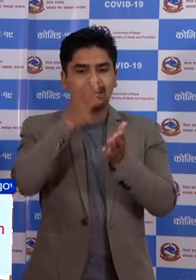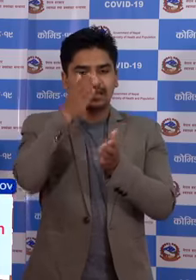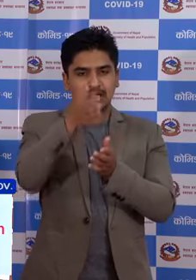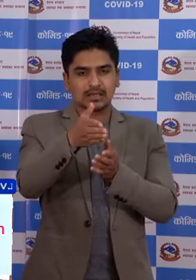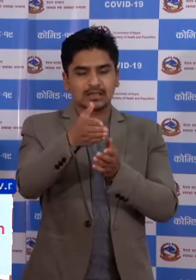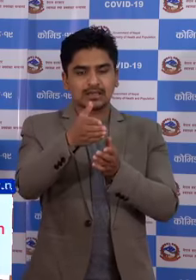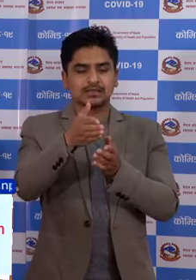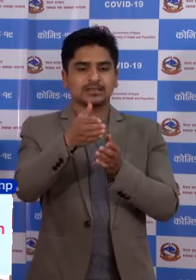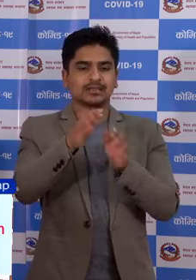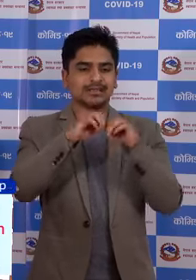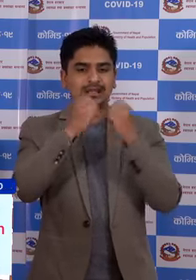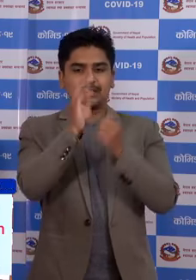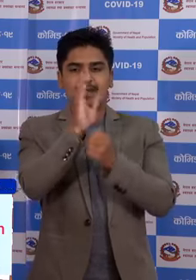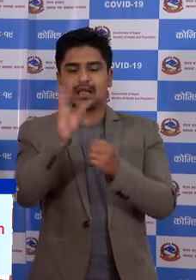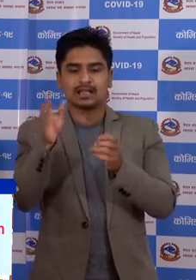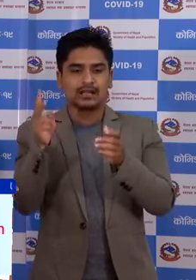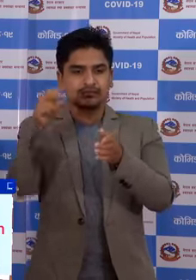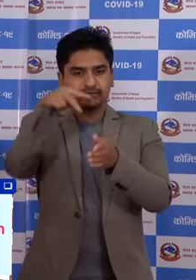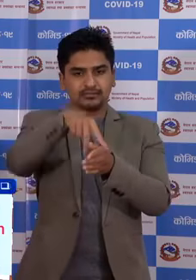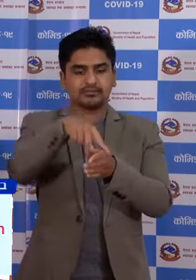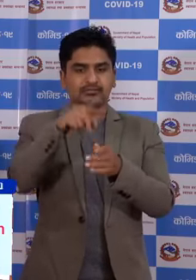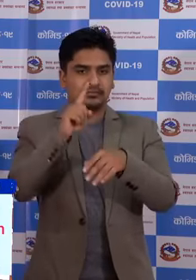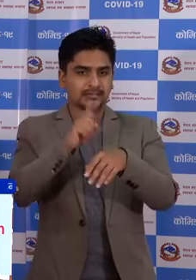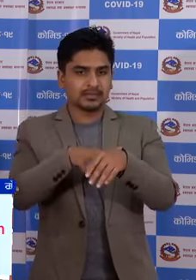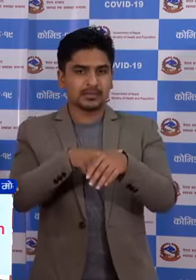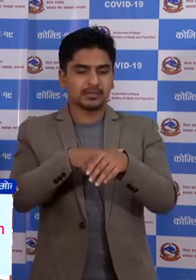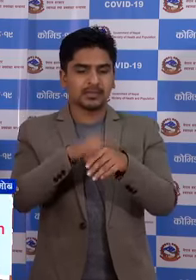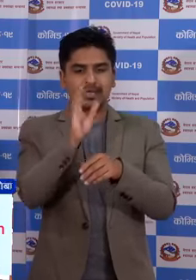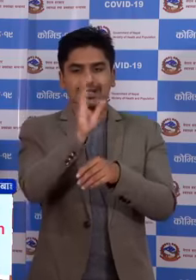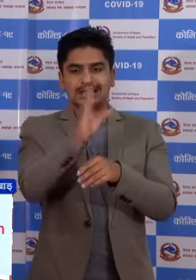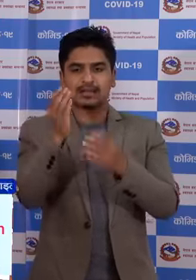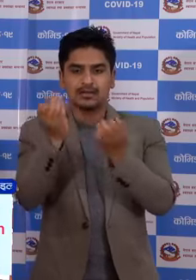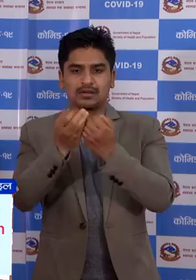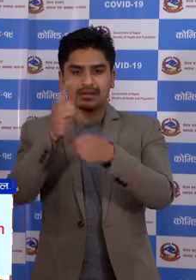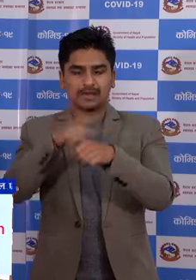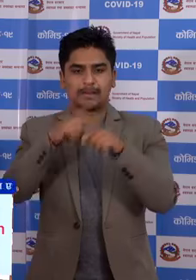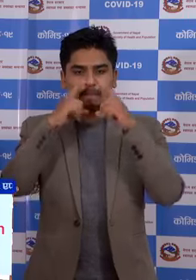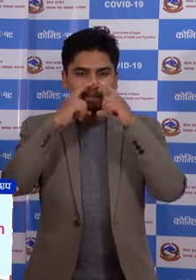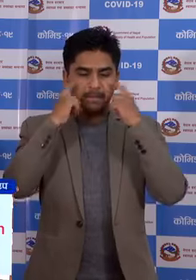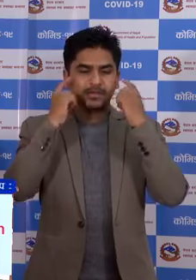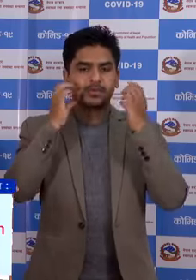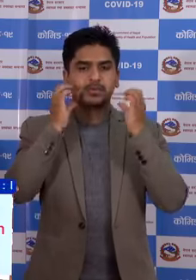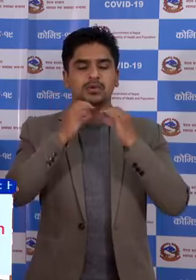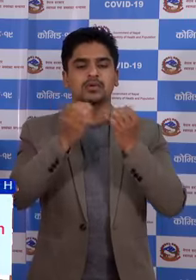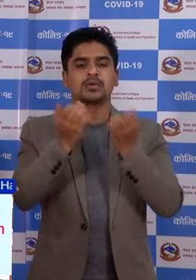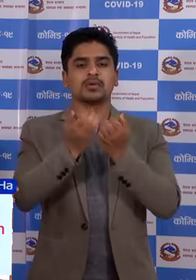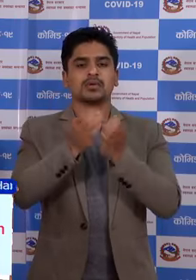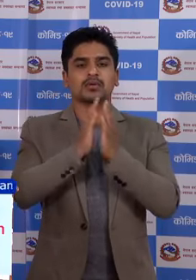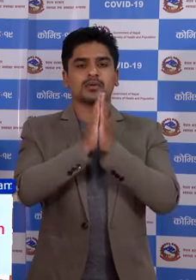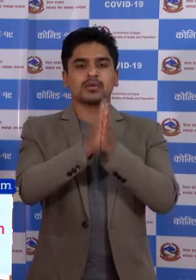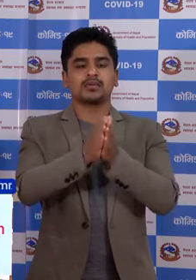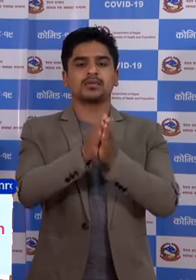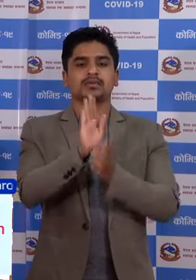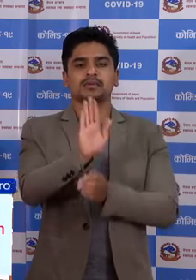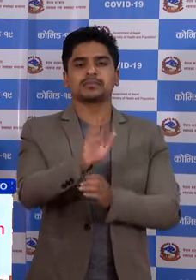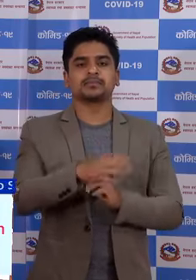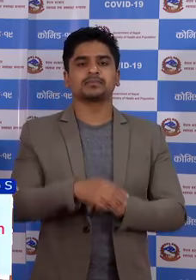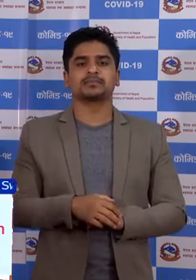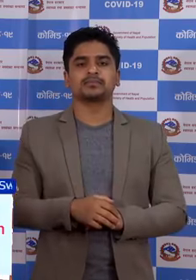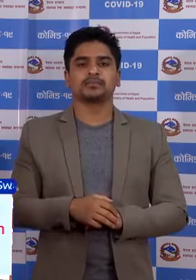सार्वजनिक यतयात्मा चड़नु परदा यात्रा गरदा मासक को प्रियोगार्ण होना अनुरोज छा